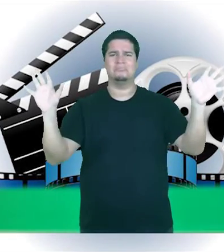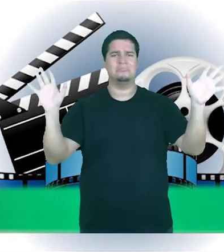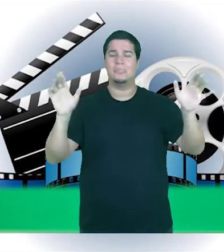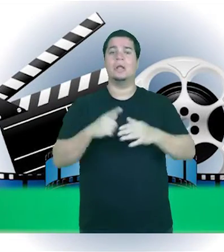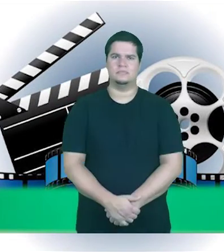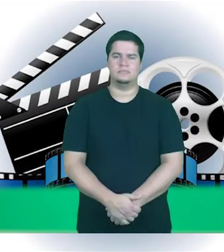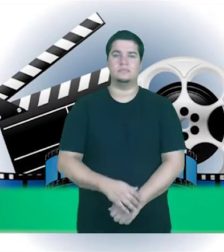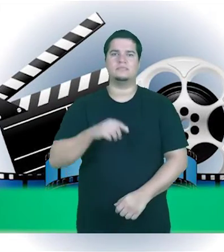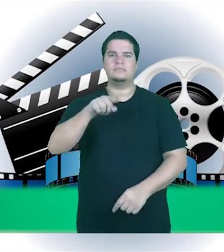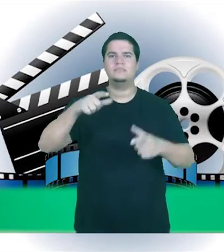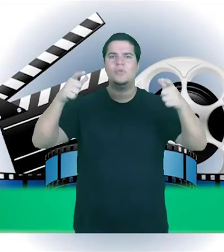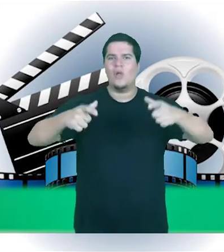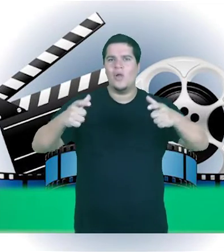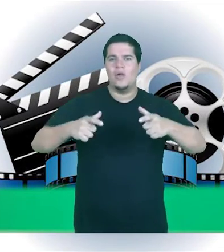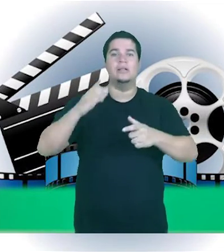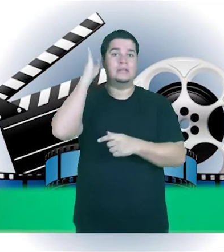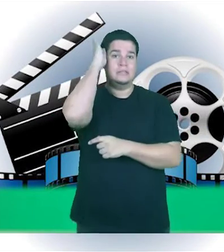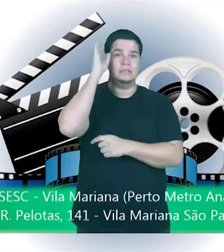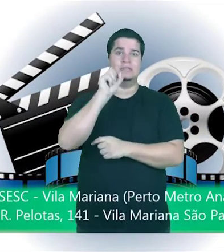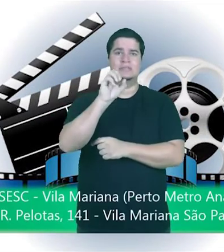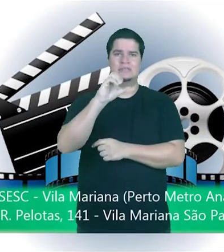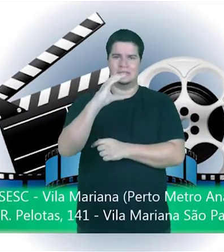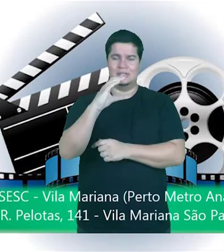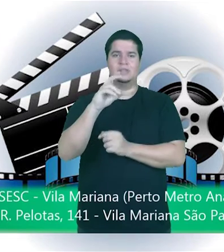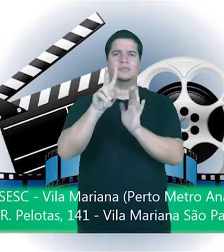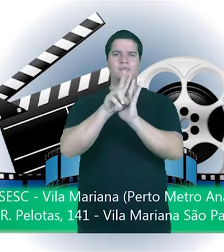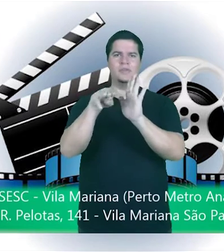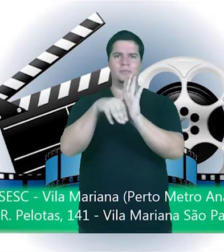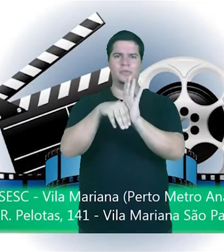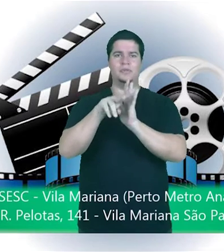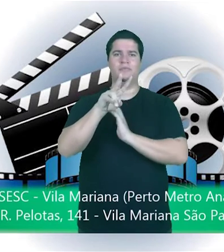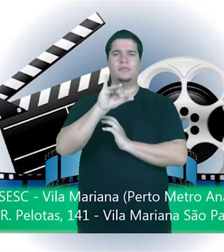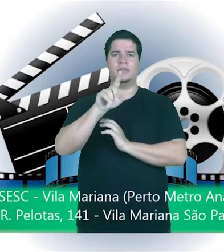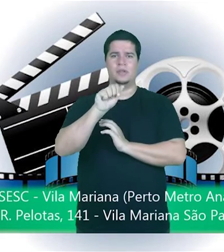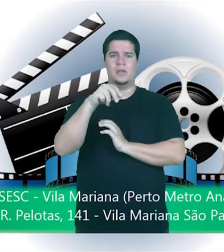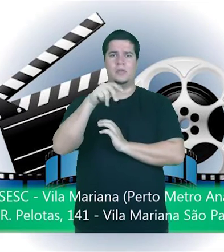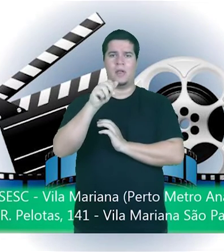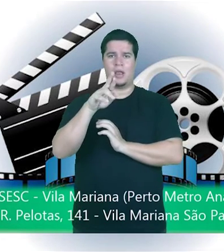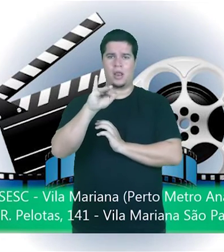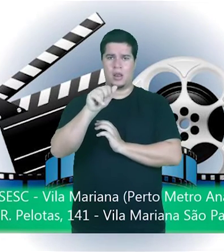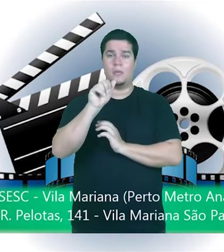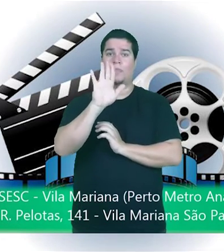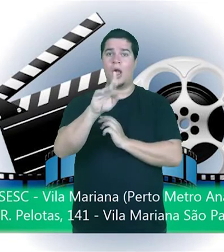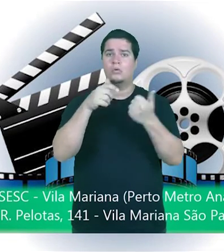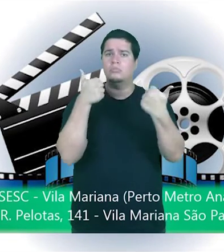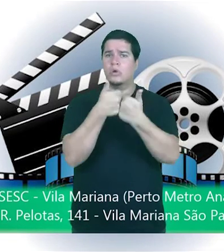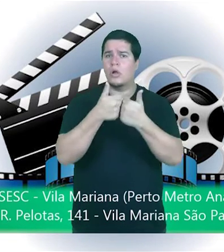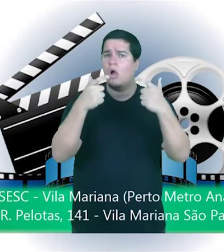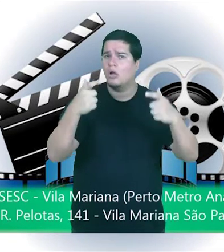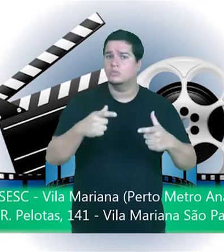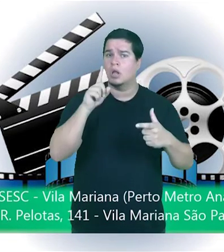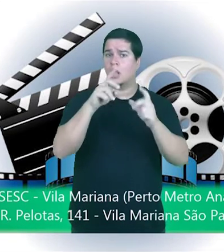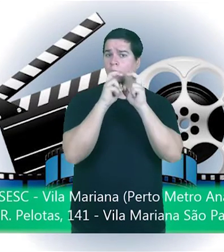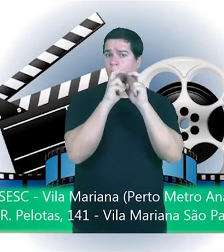O Sesc Vila Mariana fica próximo ao metrô Ana Rosa, na rua Pelotas,